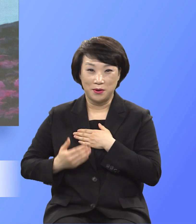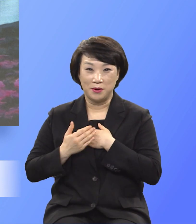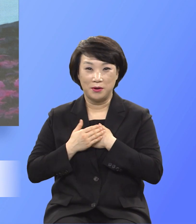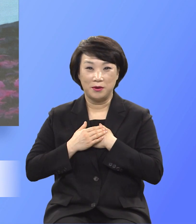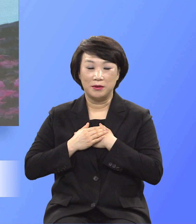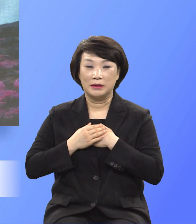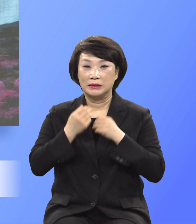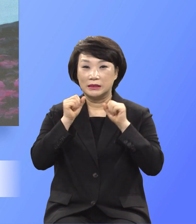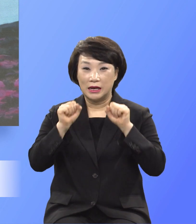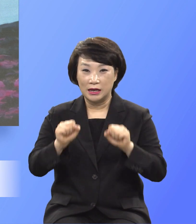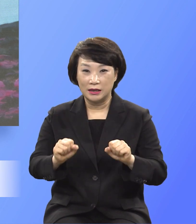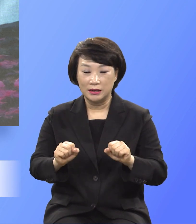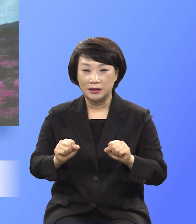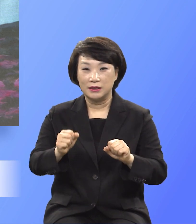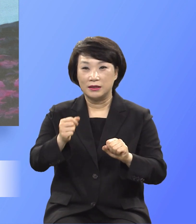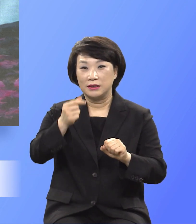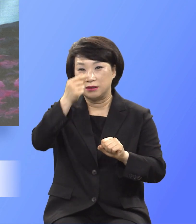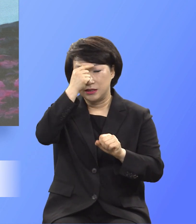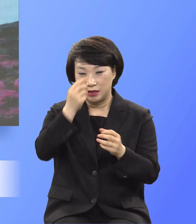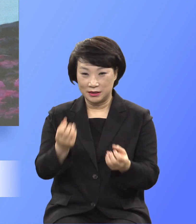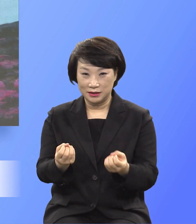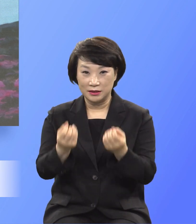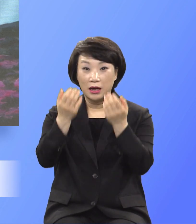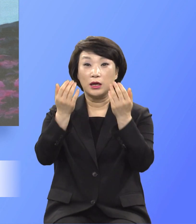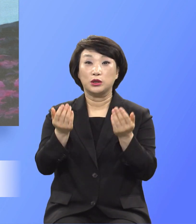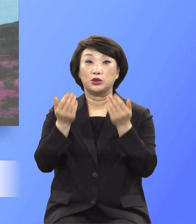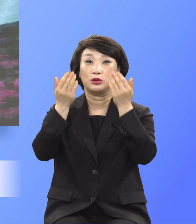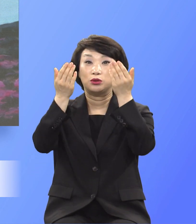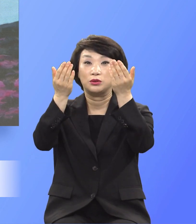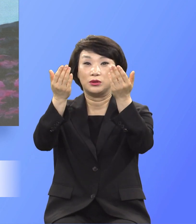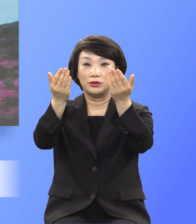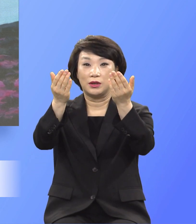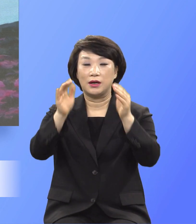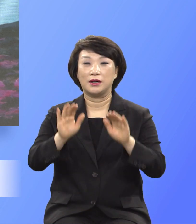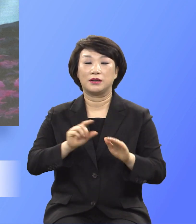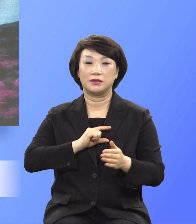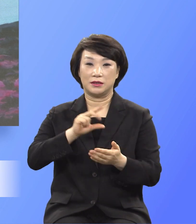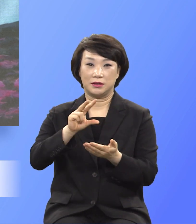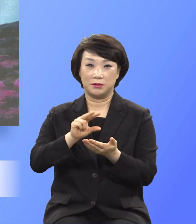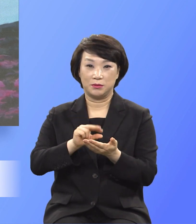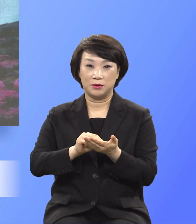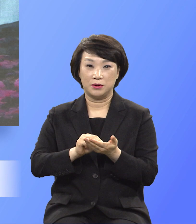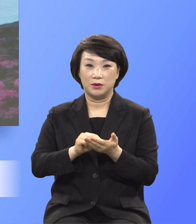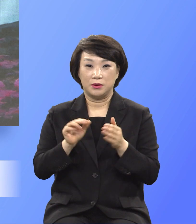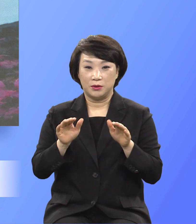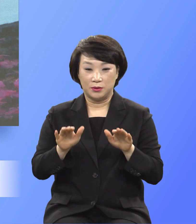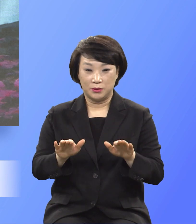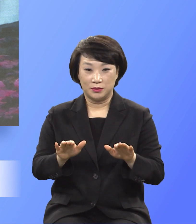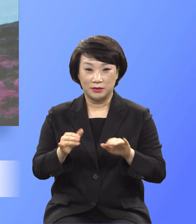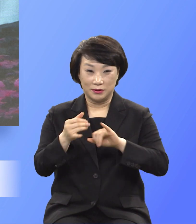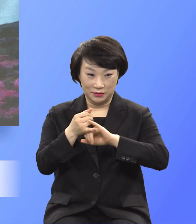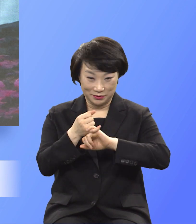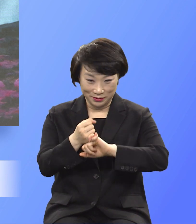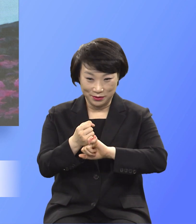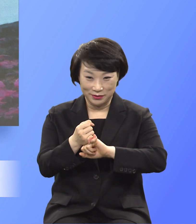제사로 드리라 이와 같은 제목으로 꼭 은혜